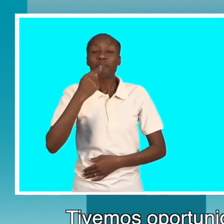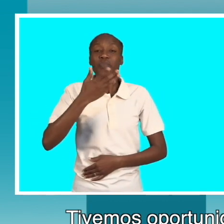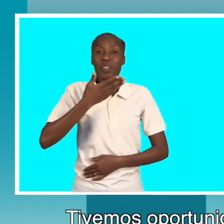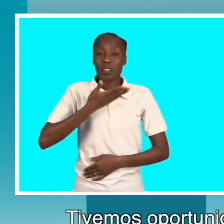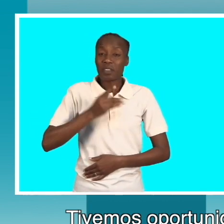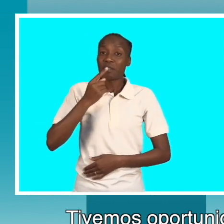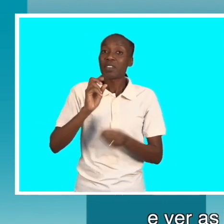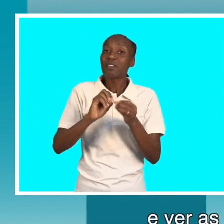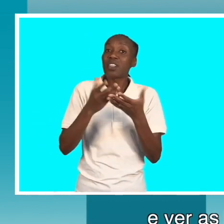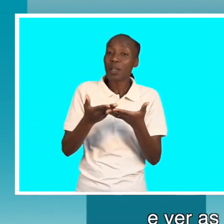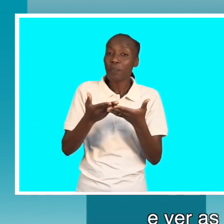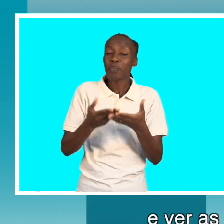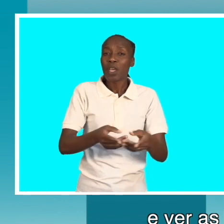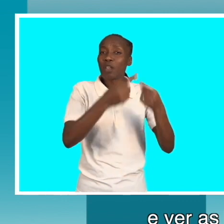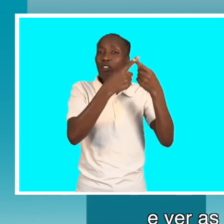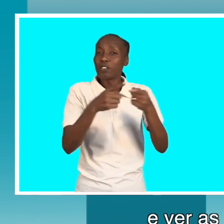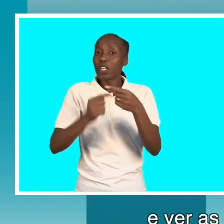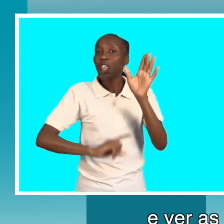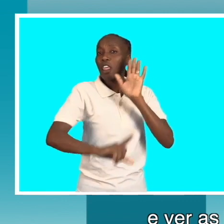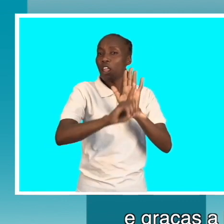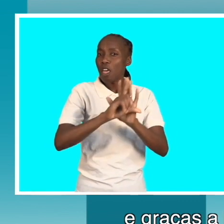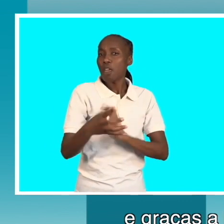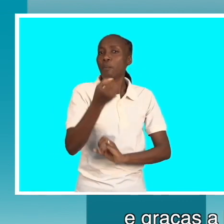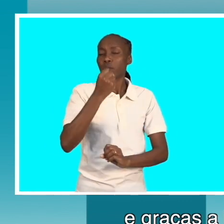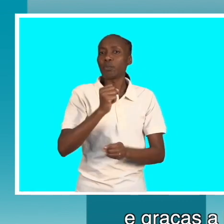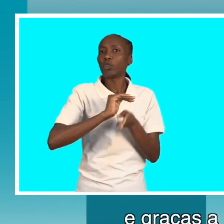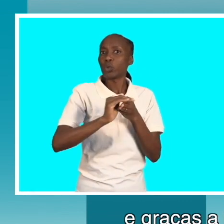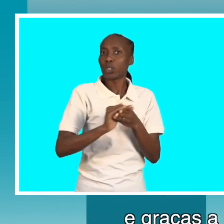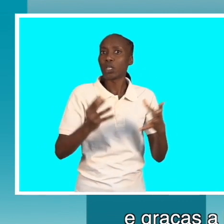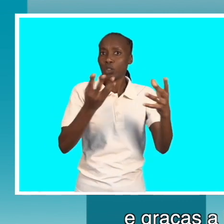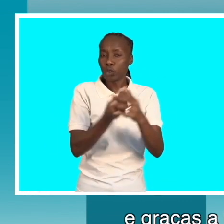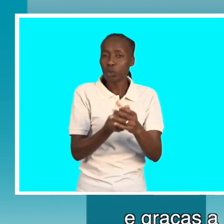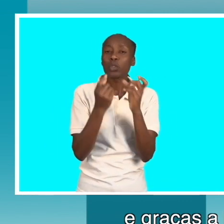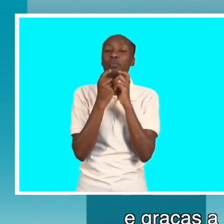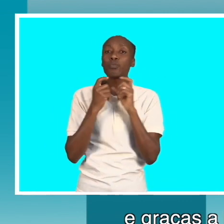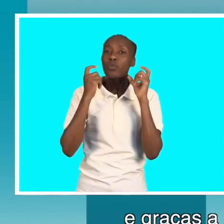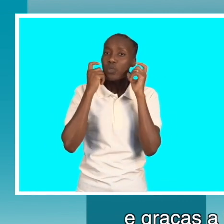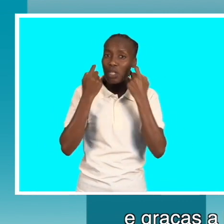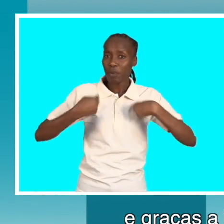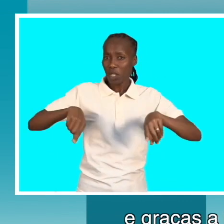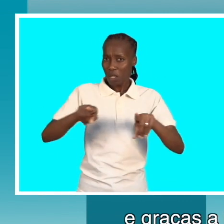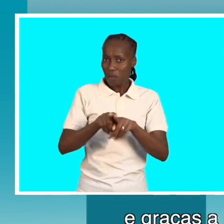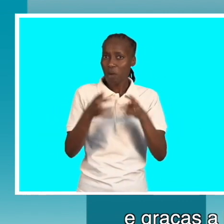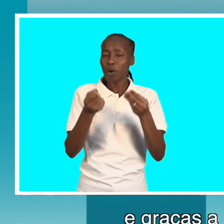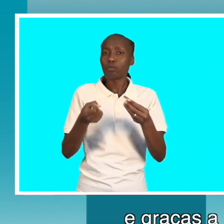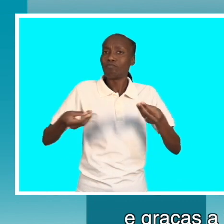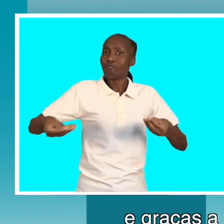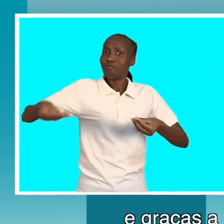experiências e ver as boas práticas sobre isso e pelo isso nós temos ferramentas que a gente pode usar juntos